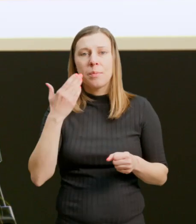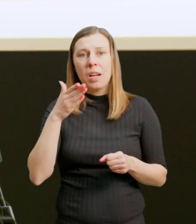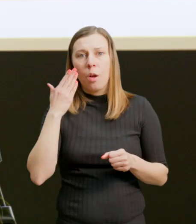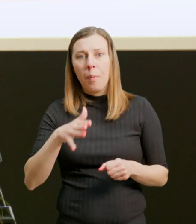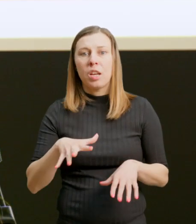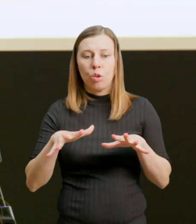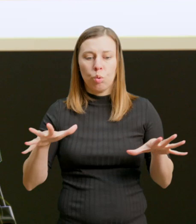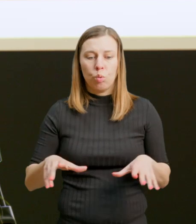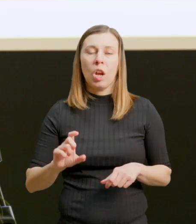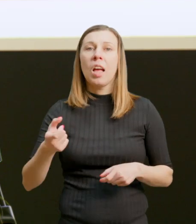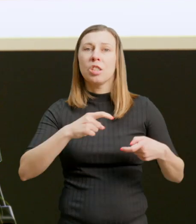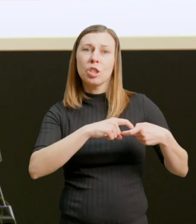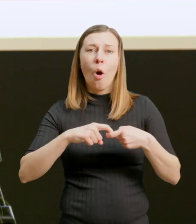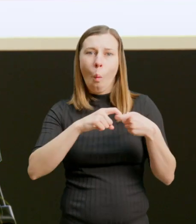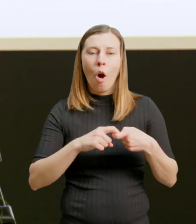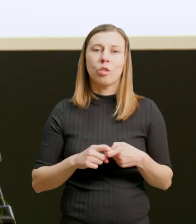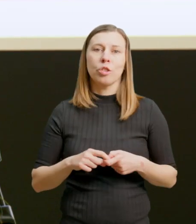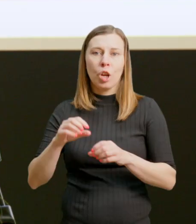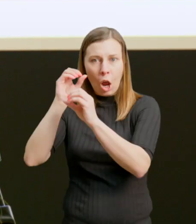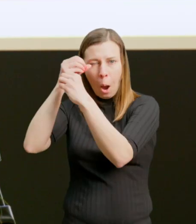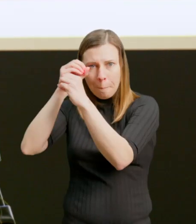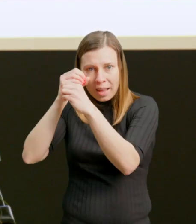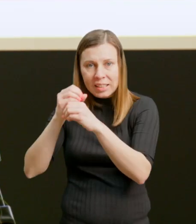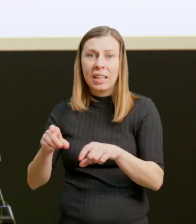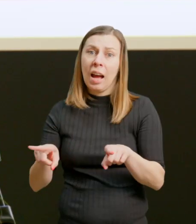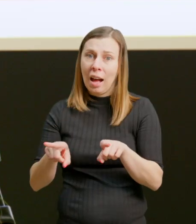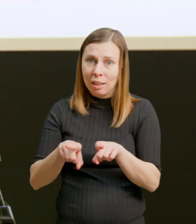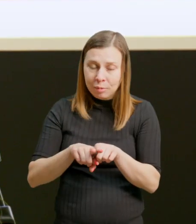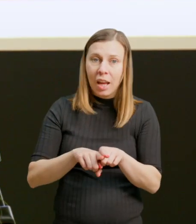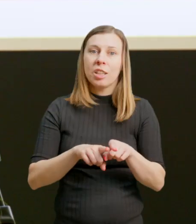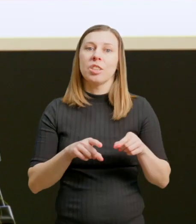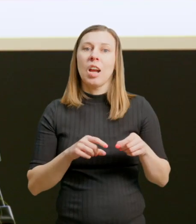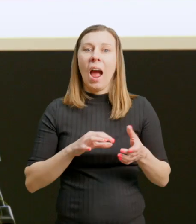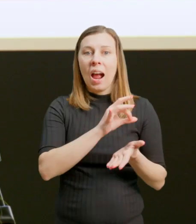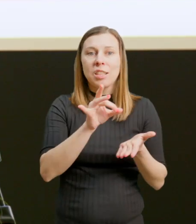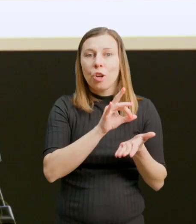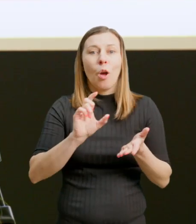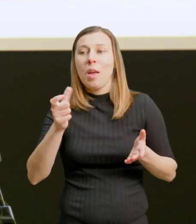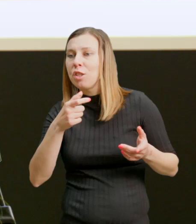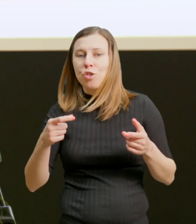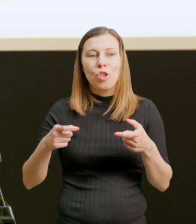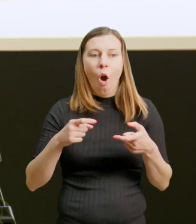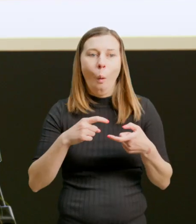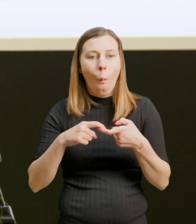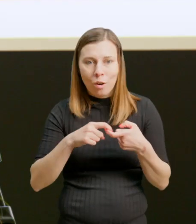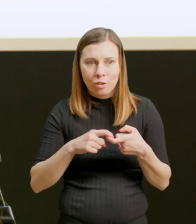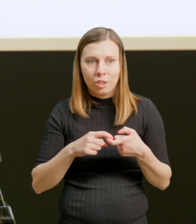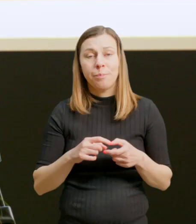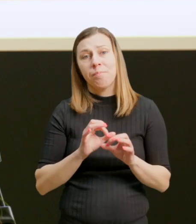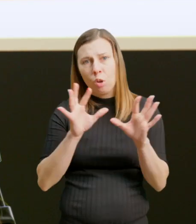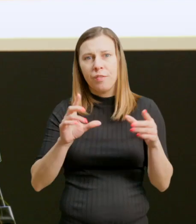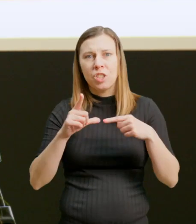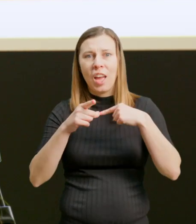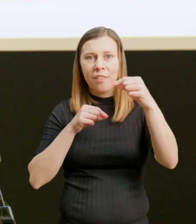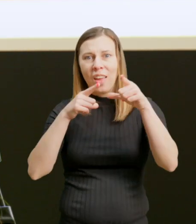łączy Kopernika i gastronomię, tak na zakończenie, tak, no to oczywiście łączą gwiazdy i starajmy się, żeby te gwiazdy